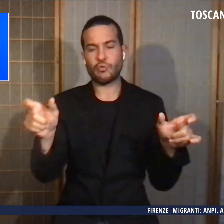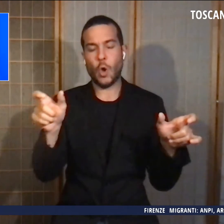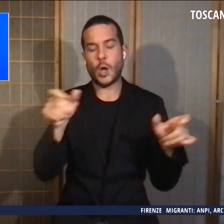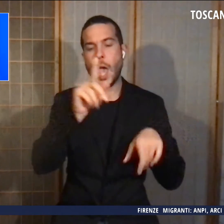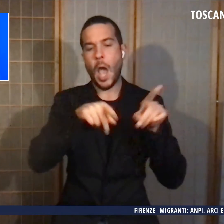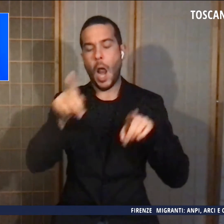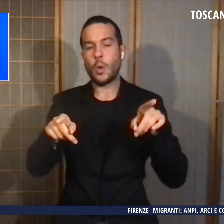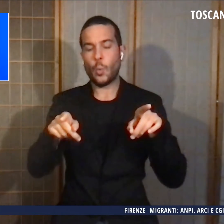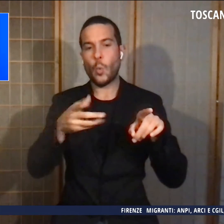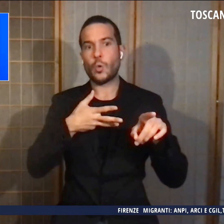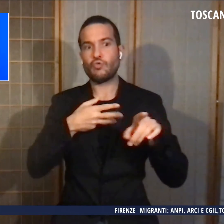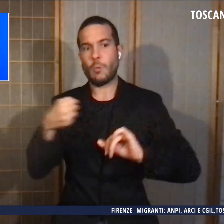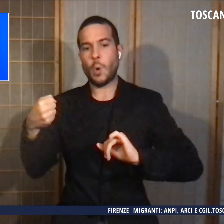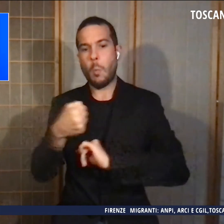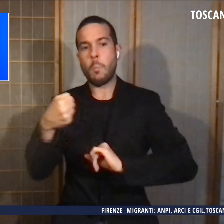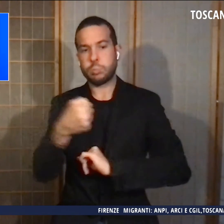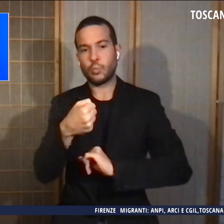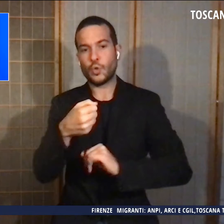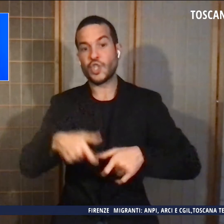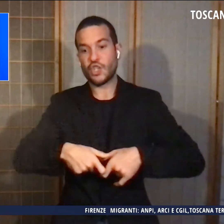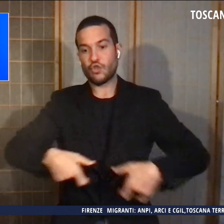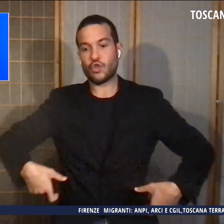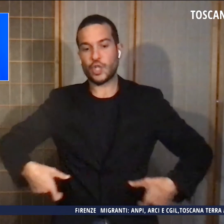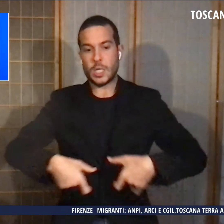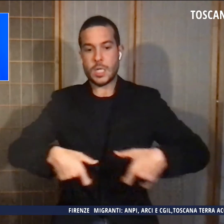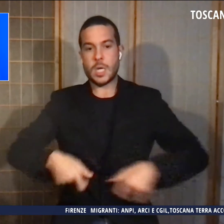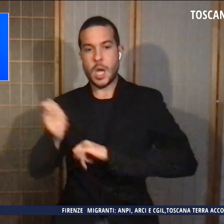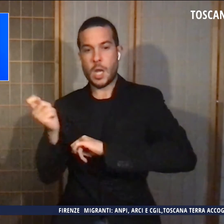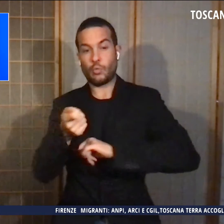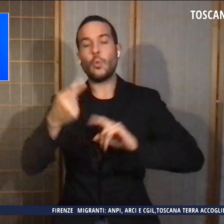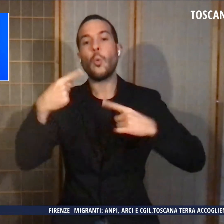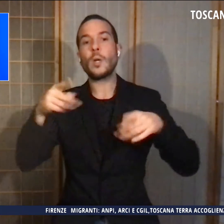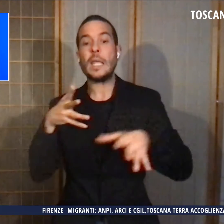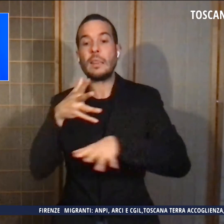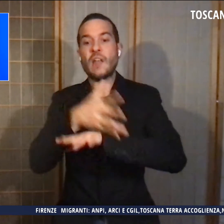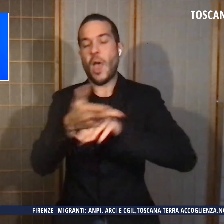tirapugni e cinture che scapparono al momento dell'intervento.